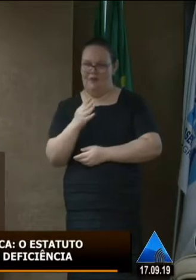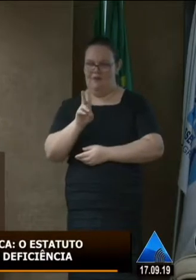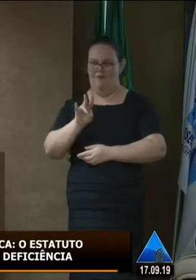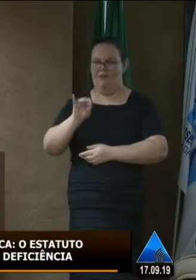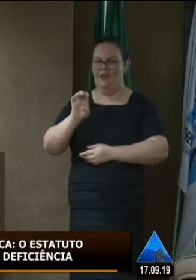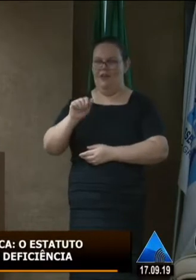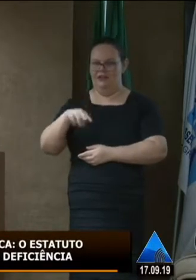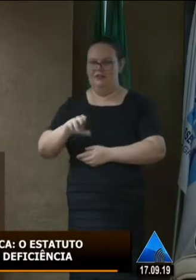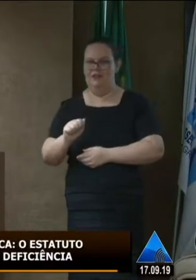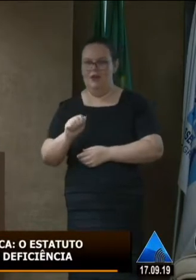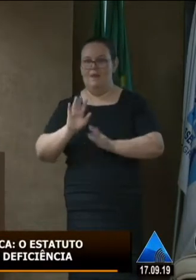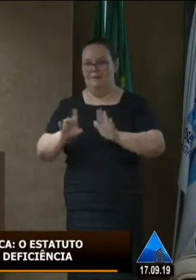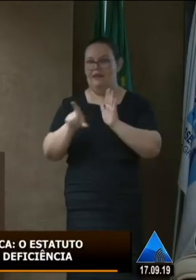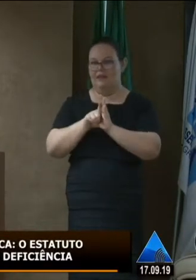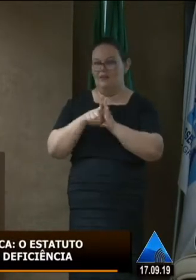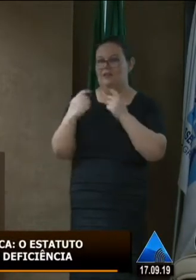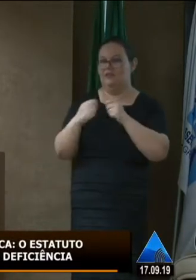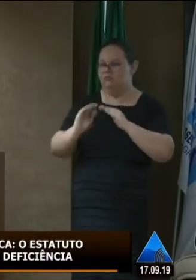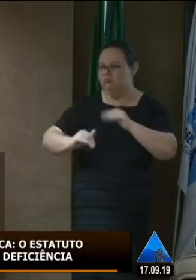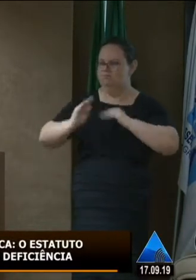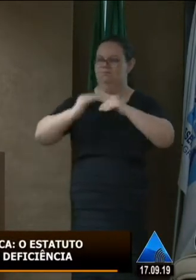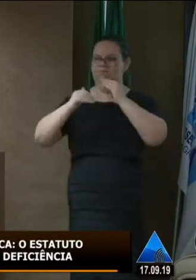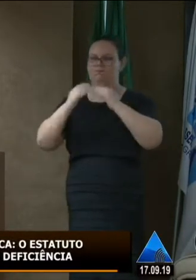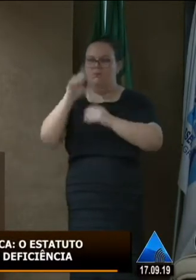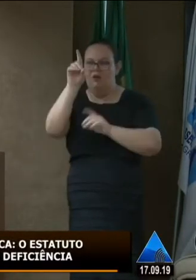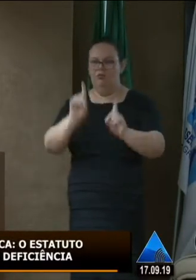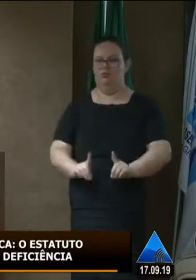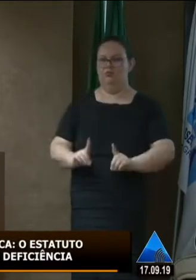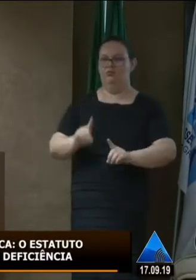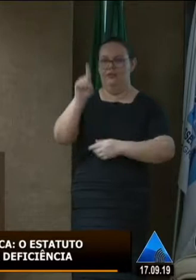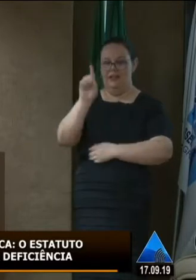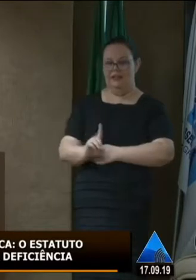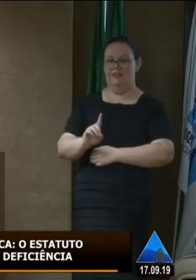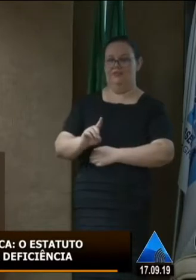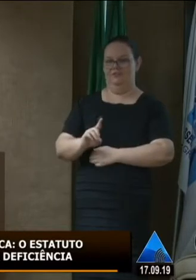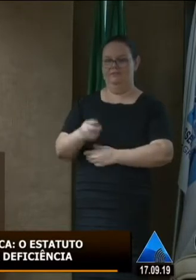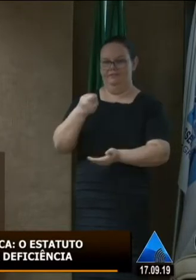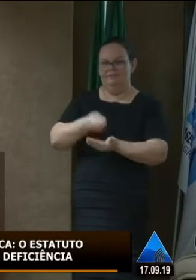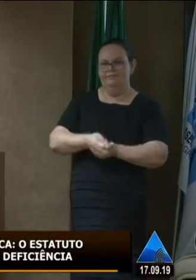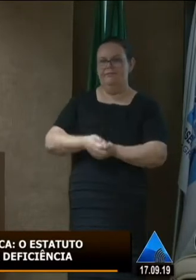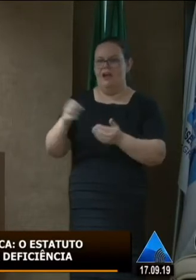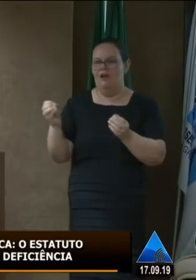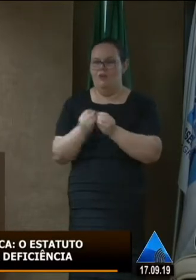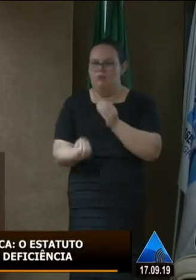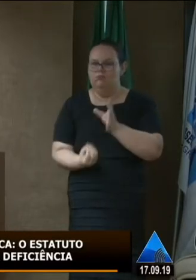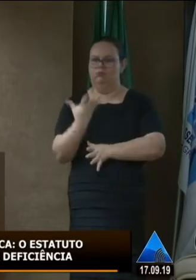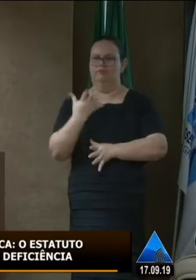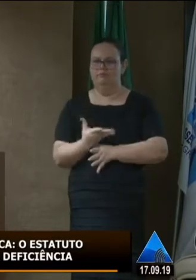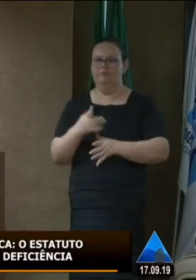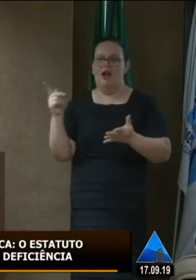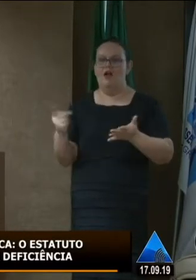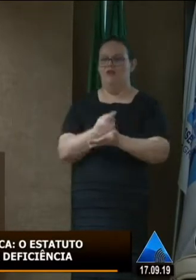municipal mas o que nós precisamos de fato de direito e de dever é fazer com que essa coisa realmente ela venha acontecer